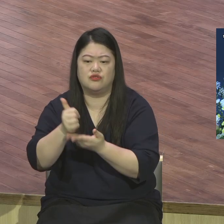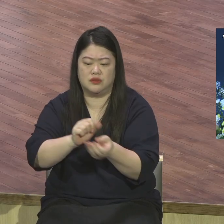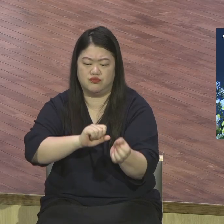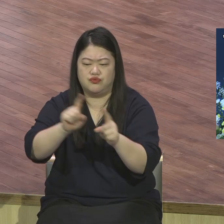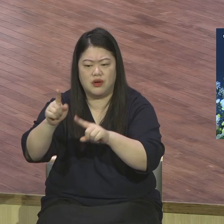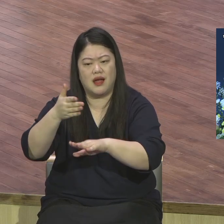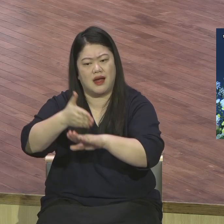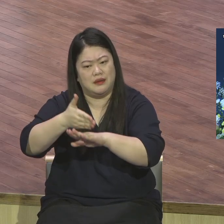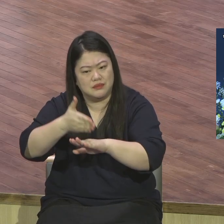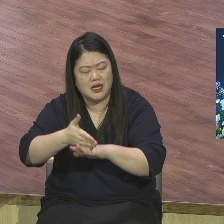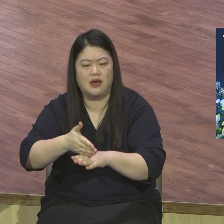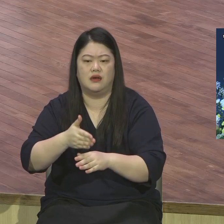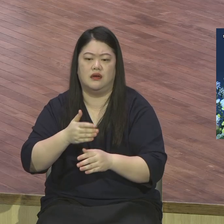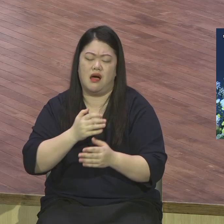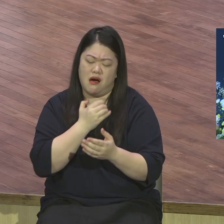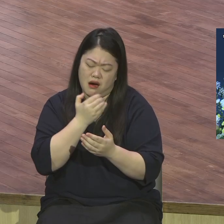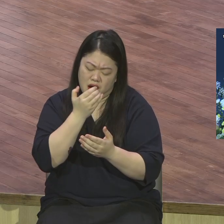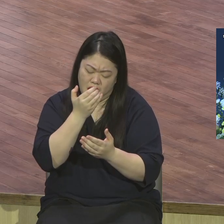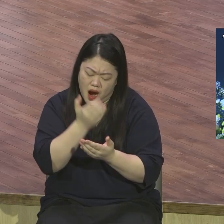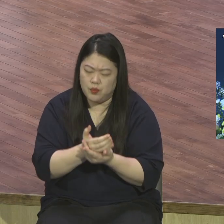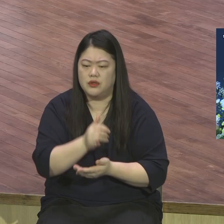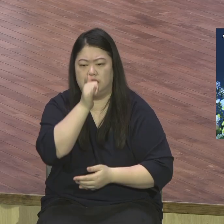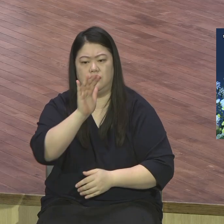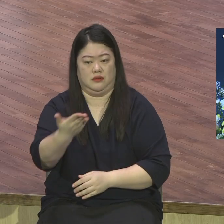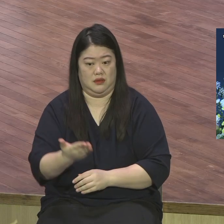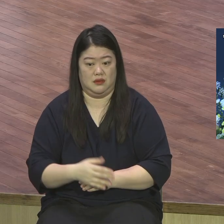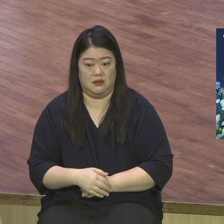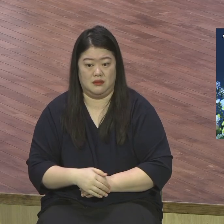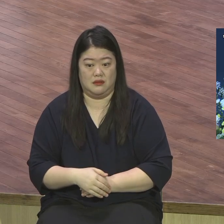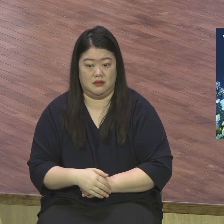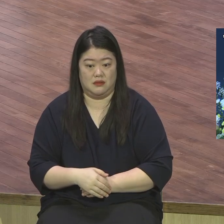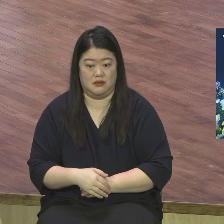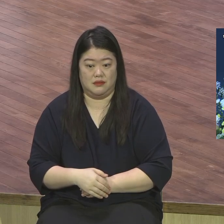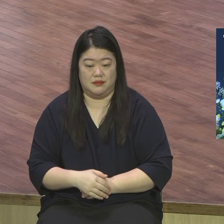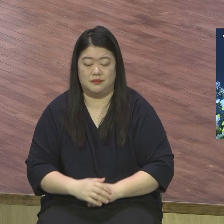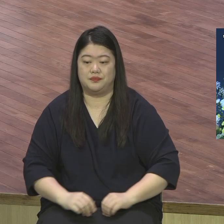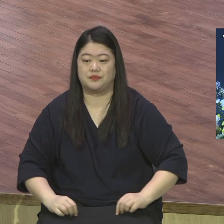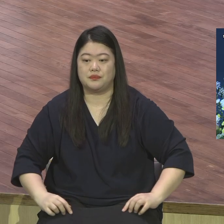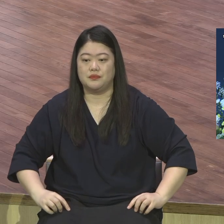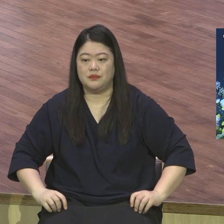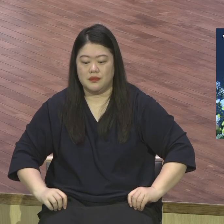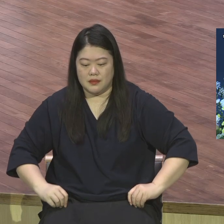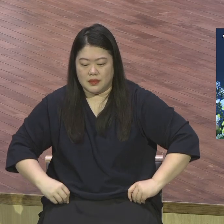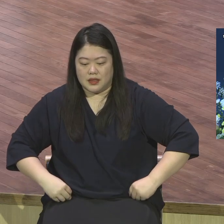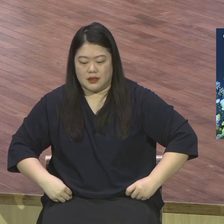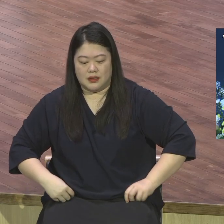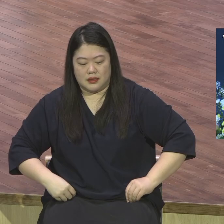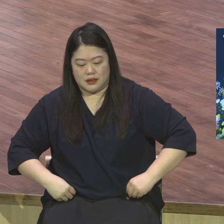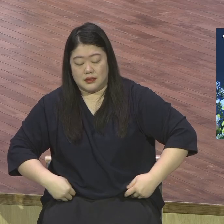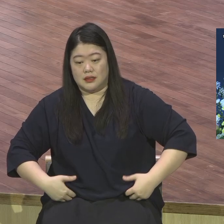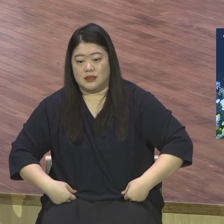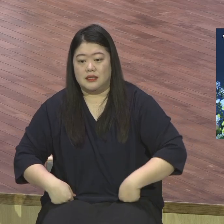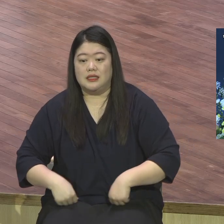주님을 선포하는 그러한 신앙생활을 해야 됩니다 이런 부활신앙을 가지고 살아가는 것이